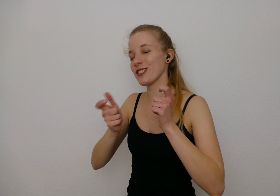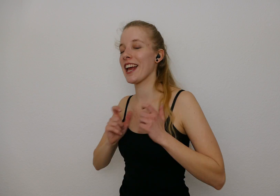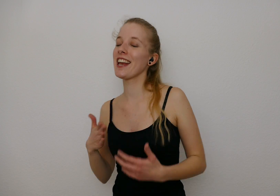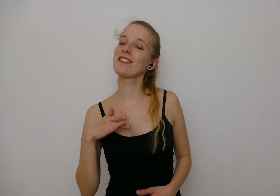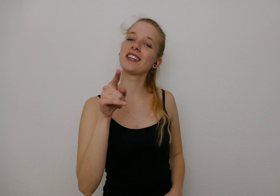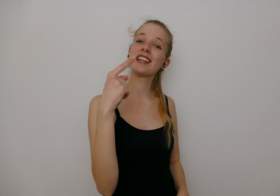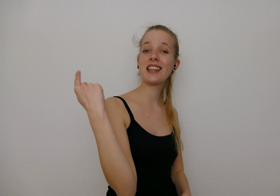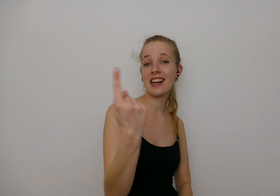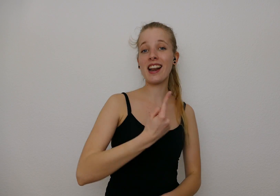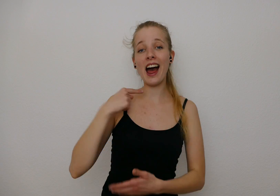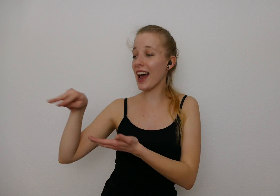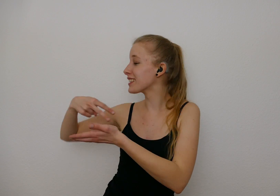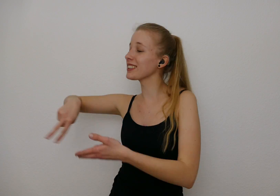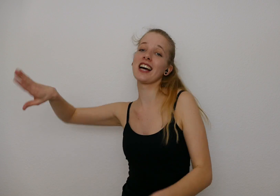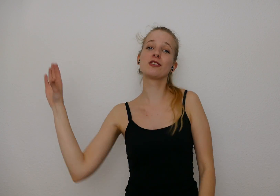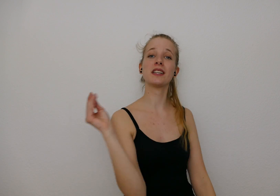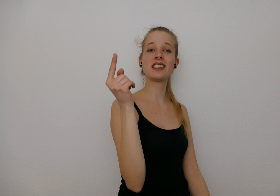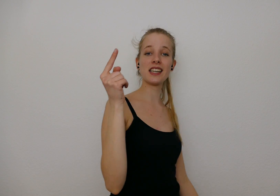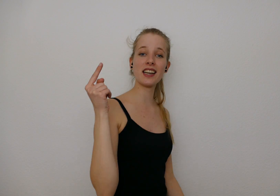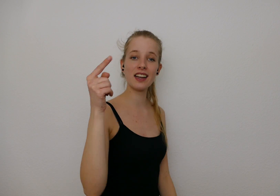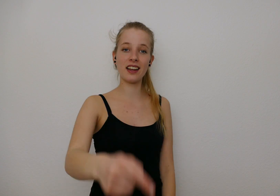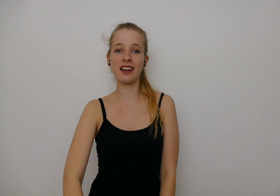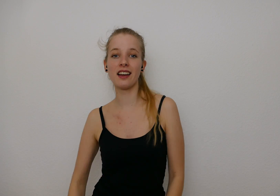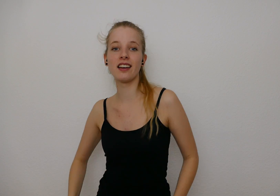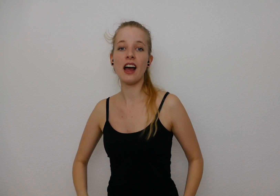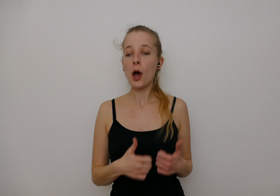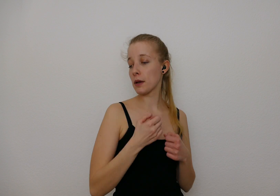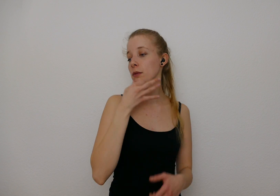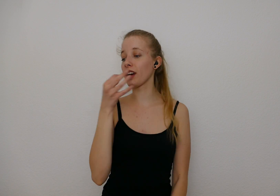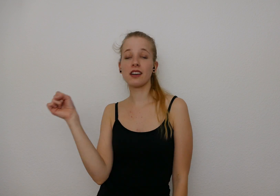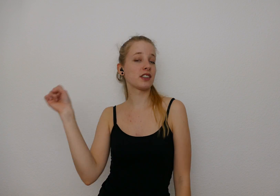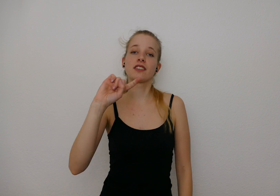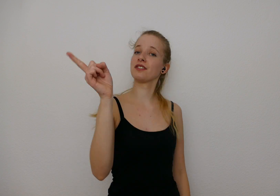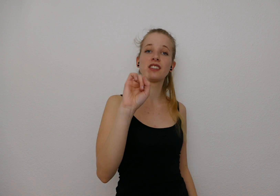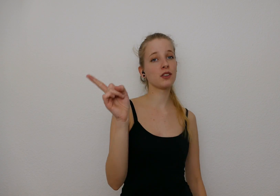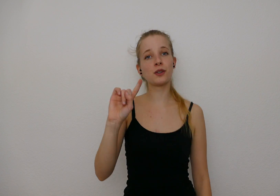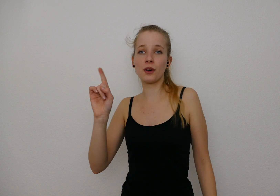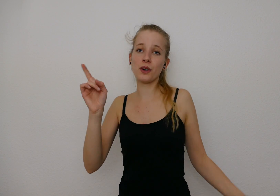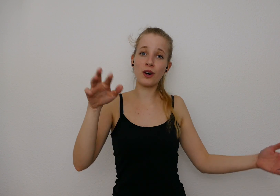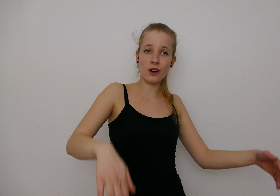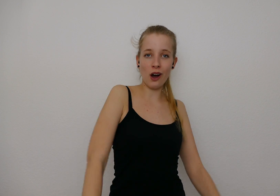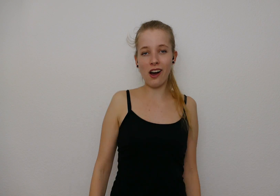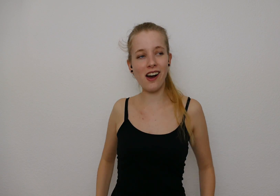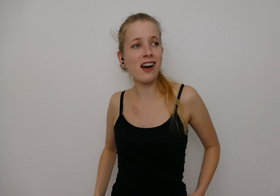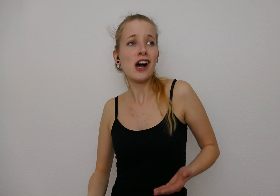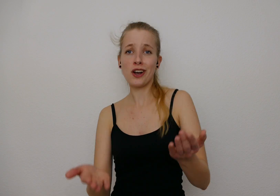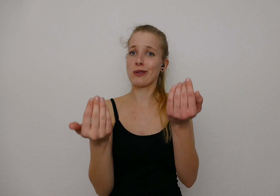schenk mir diesen einen Tanz mit dir Baby, frag mich wieso, komm